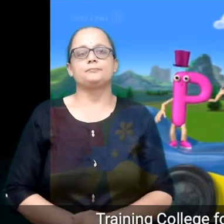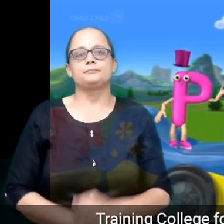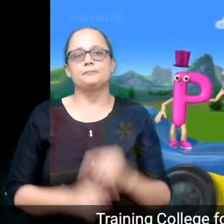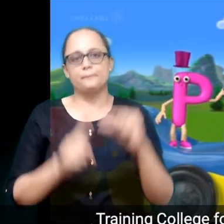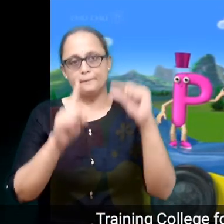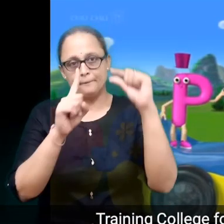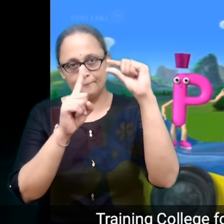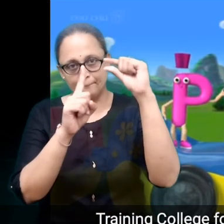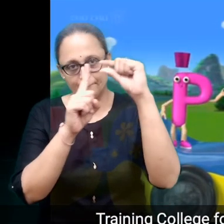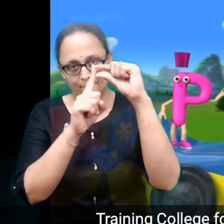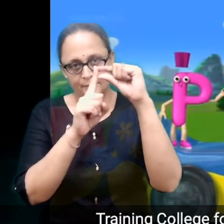P,